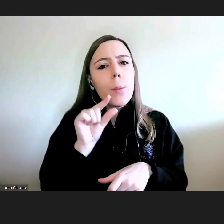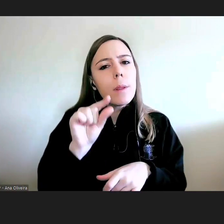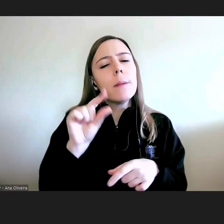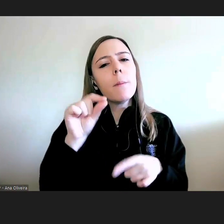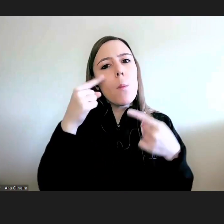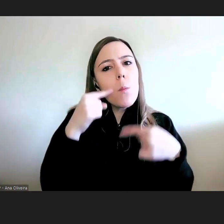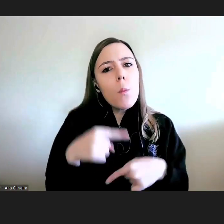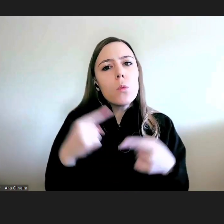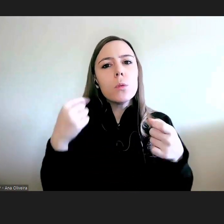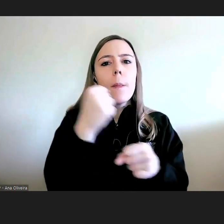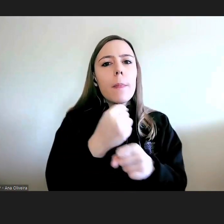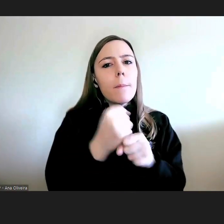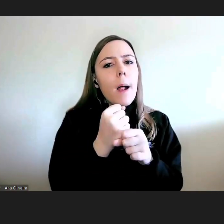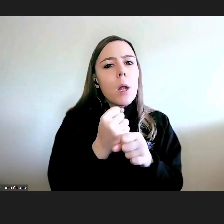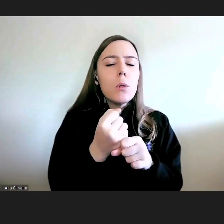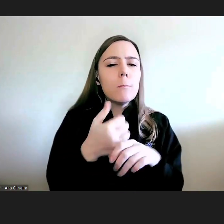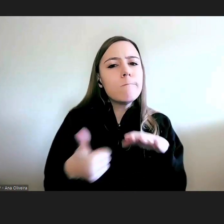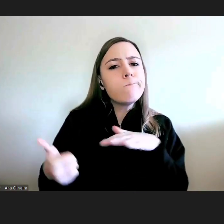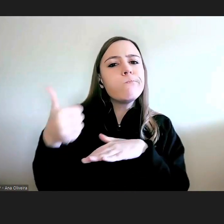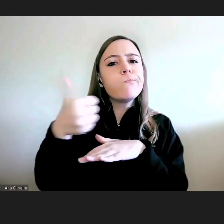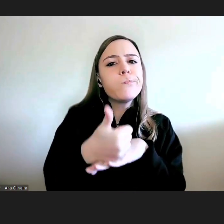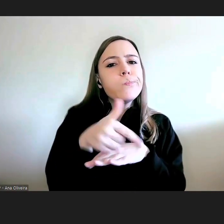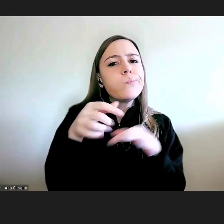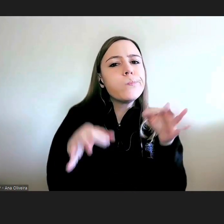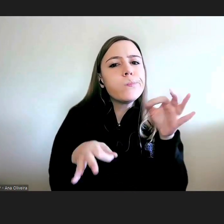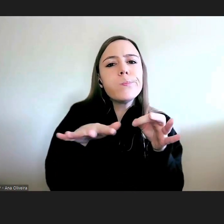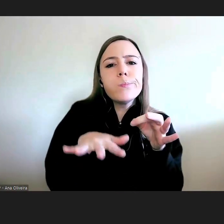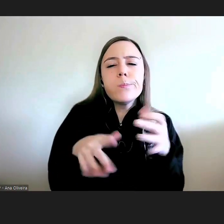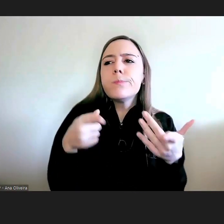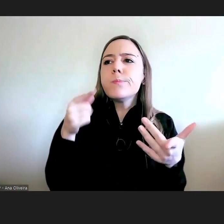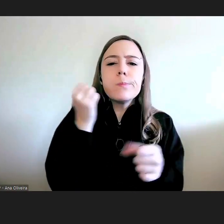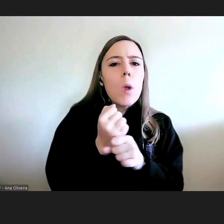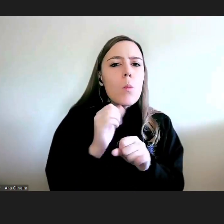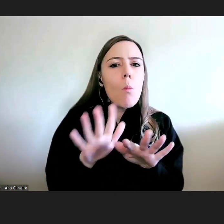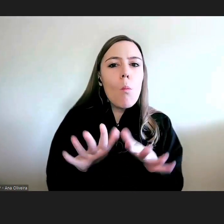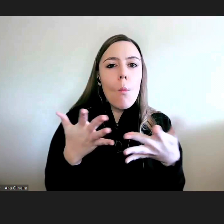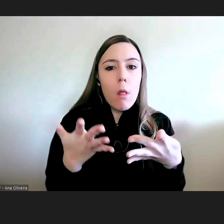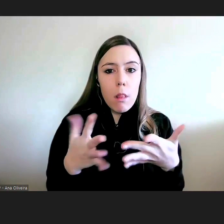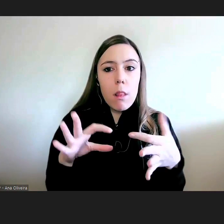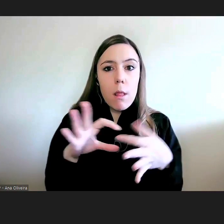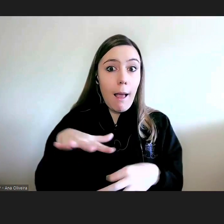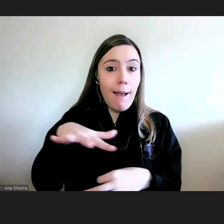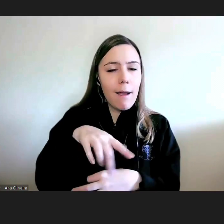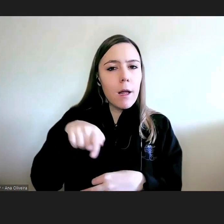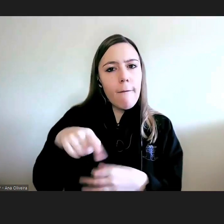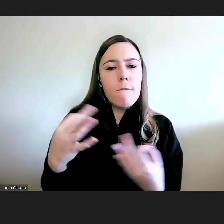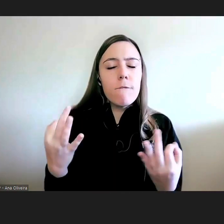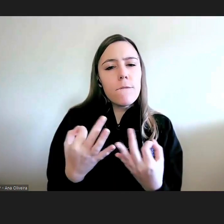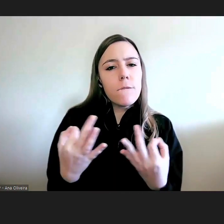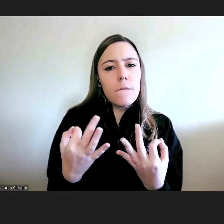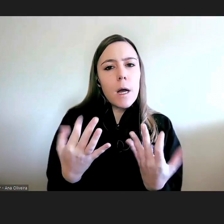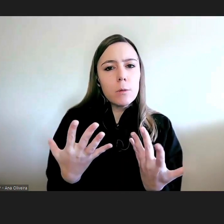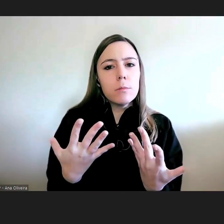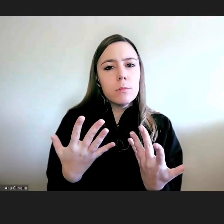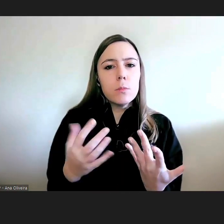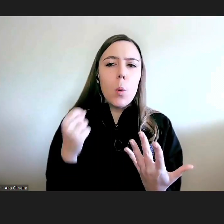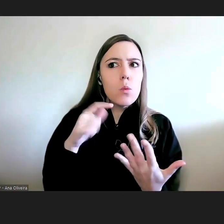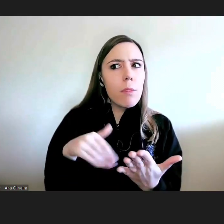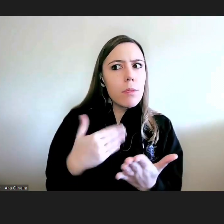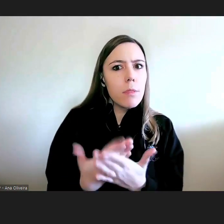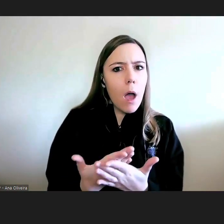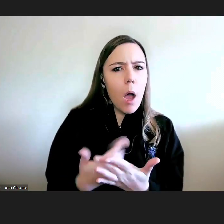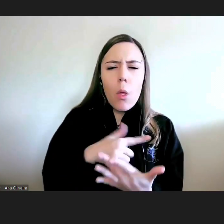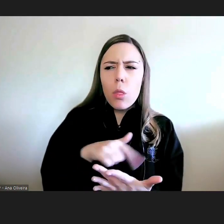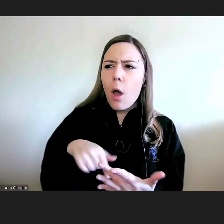a atuação da Provedoria nesta matéria que dá nome, no fundo, que inspira este curso. Qual a nossa